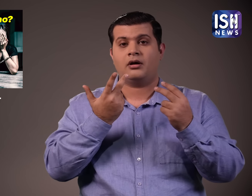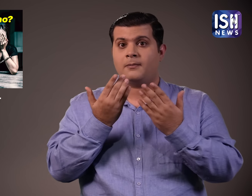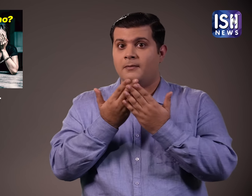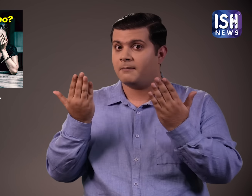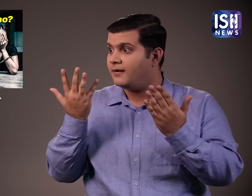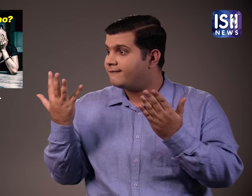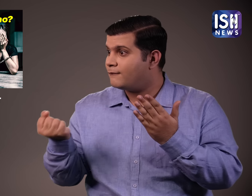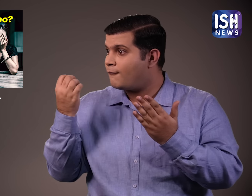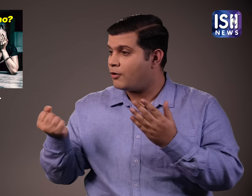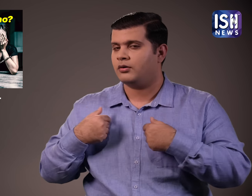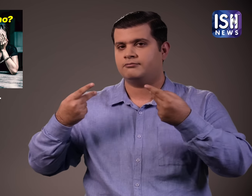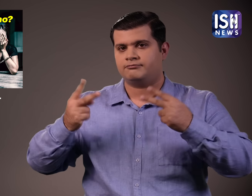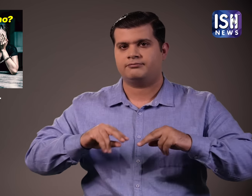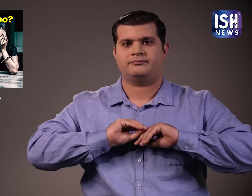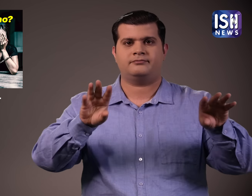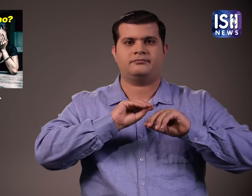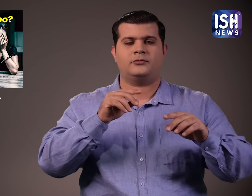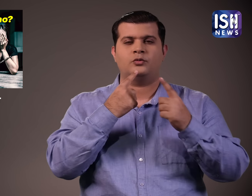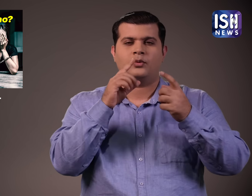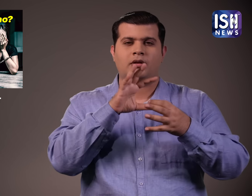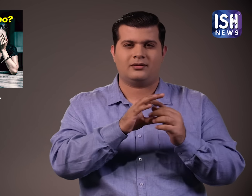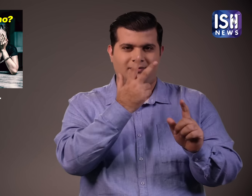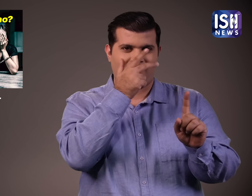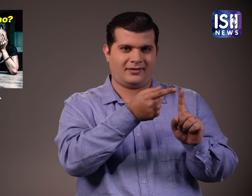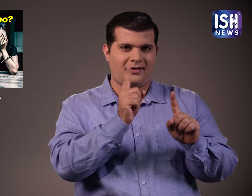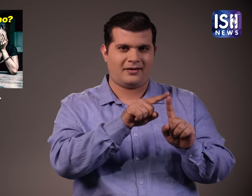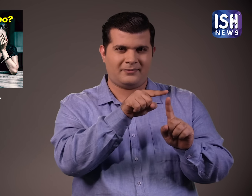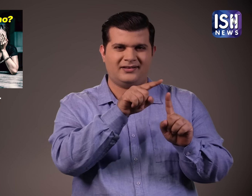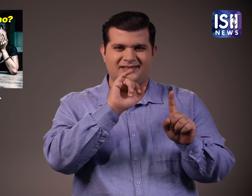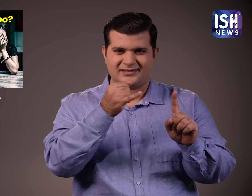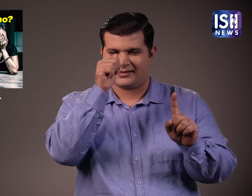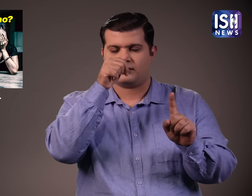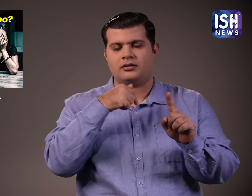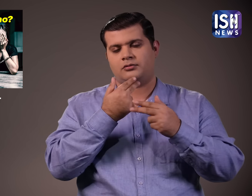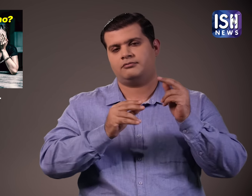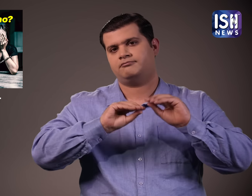देखते रहिए पेपर में जो भी कहा जाएगा उसका हम ट्रांसलेशन आपके पास लाते रहेंगे